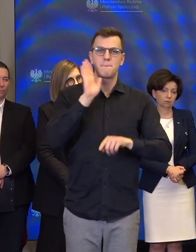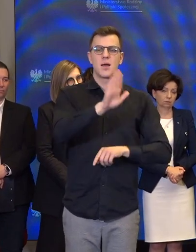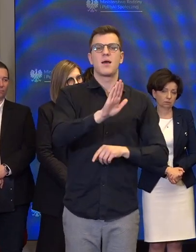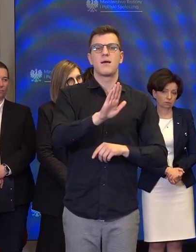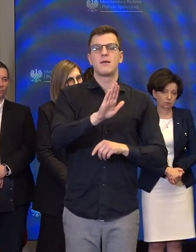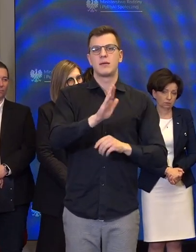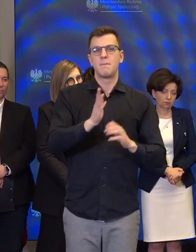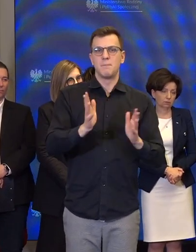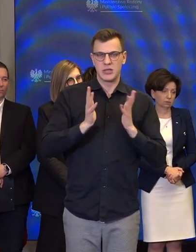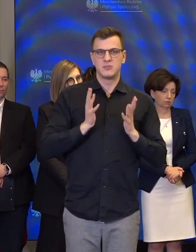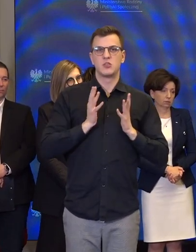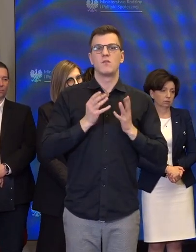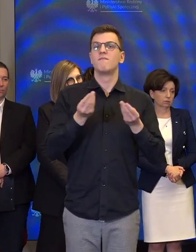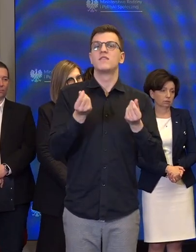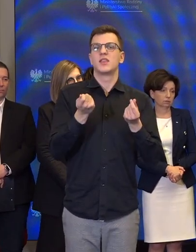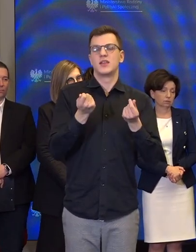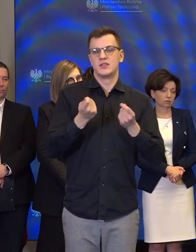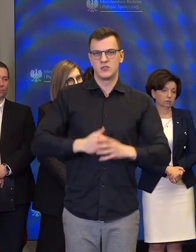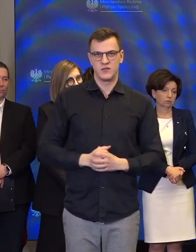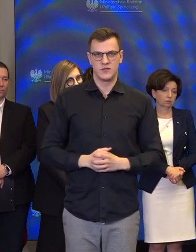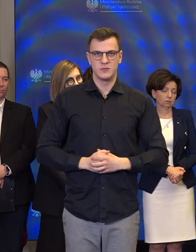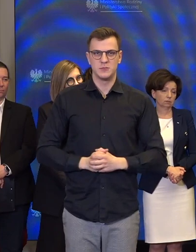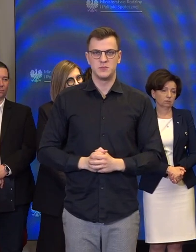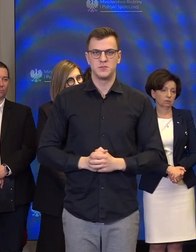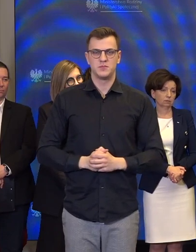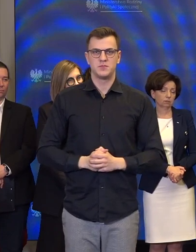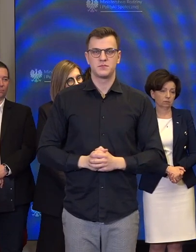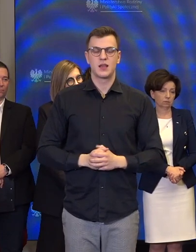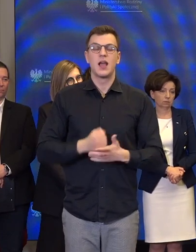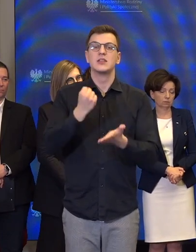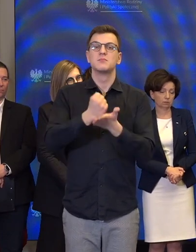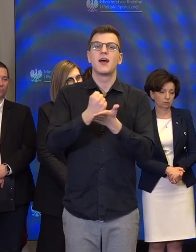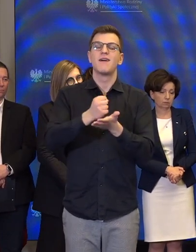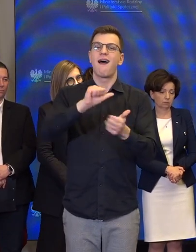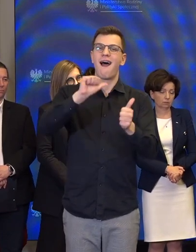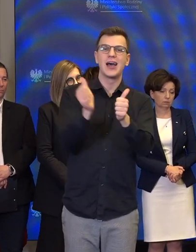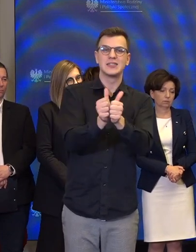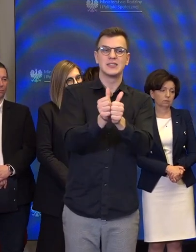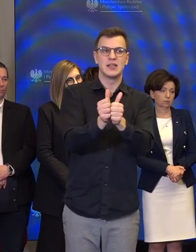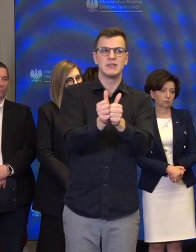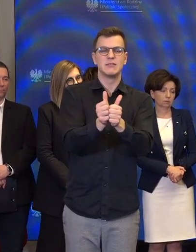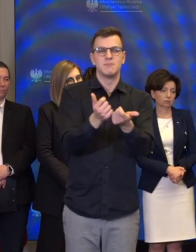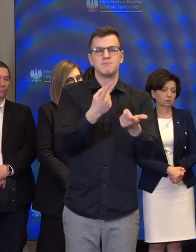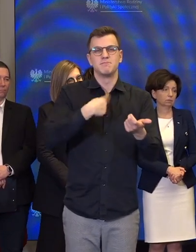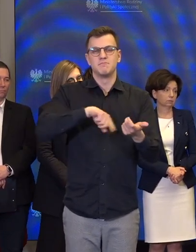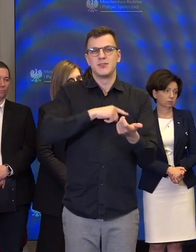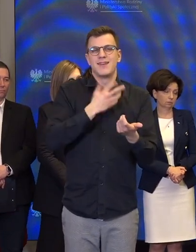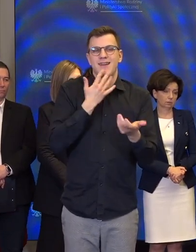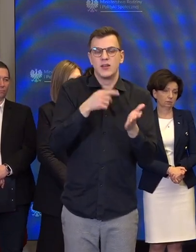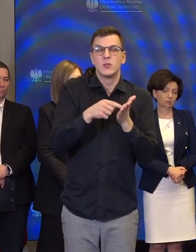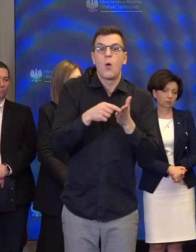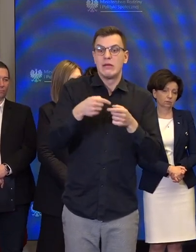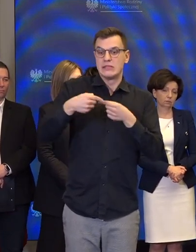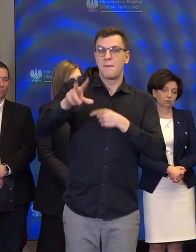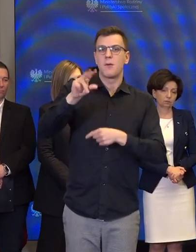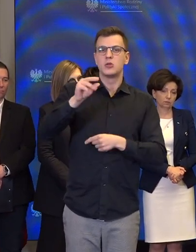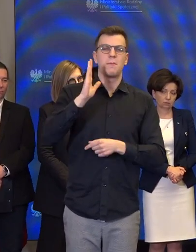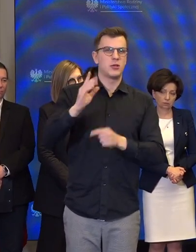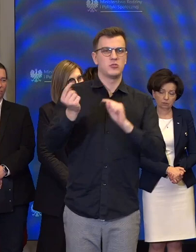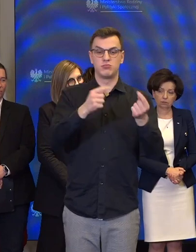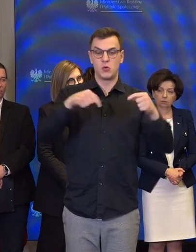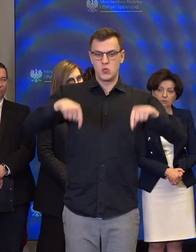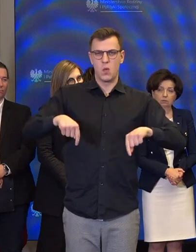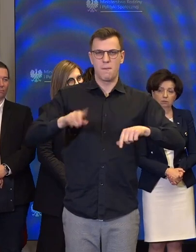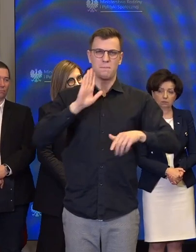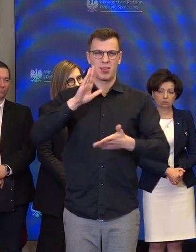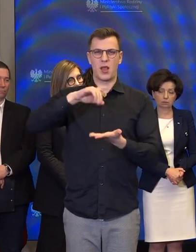finansowo. Jeśli chodzi o asystencję, która leży nam bardzo też na sercu. Będziemy już w poniedziałek rozmawiać tutaj